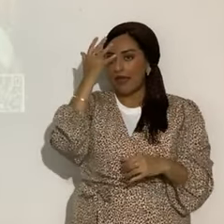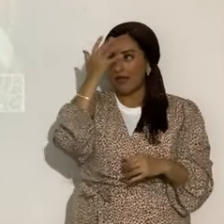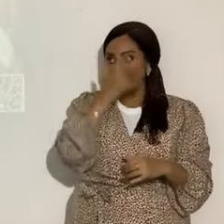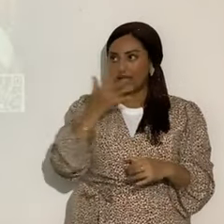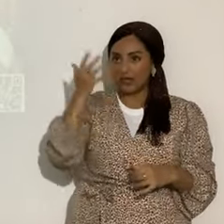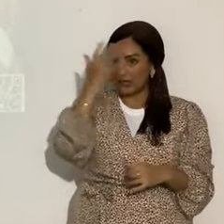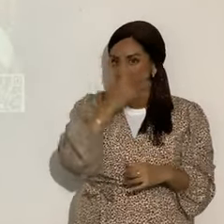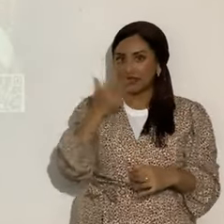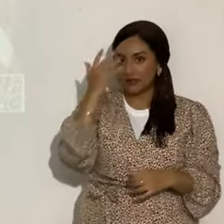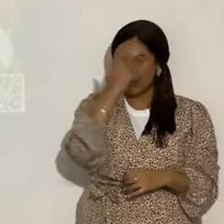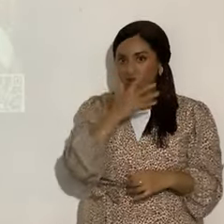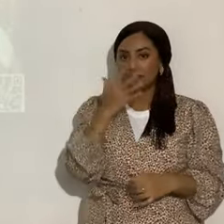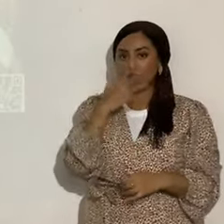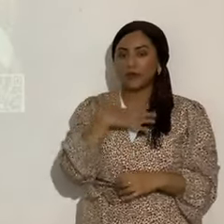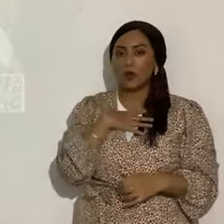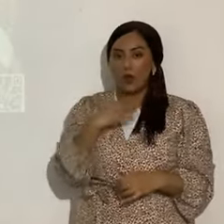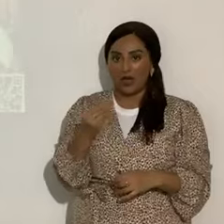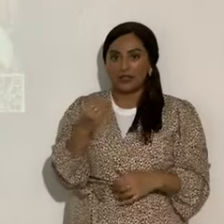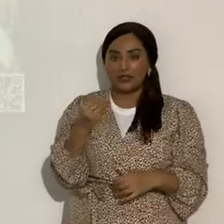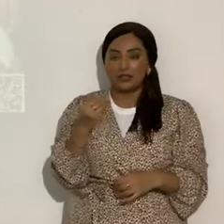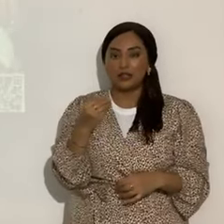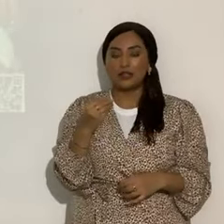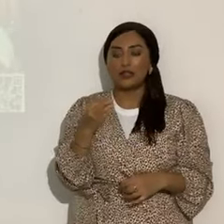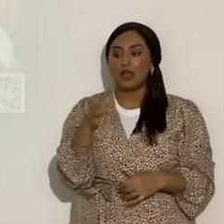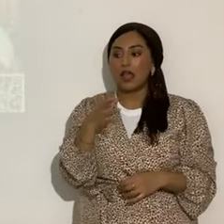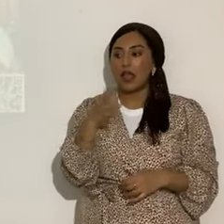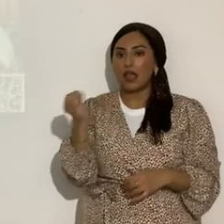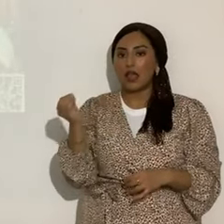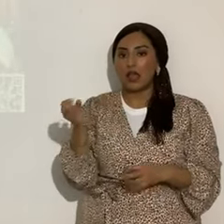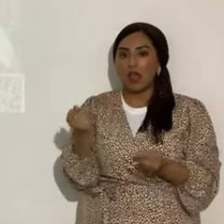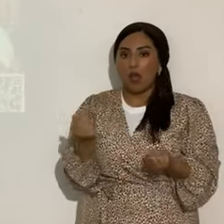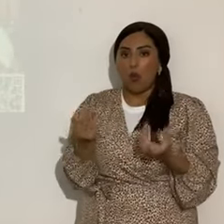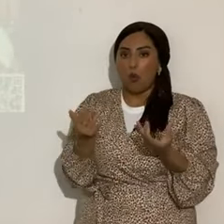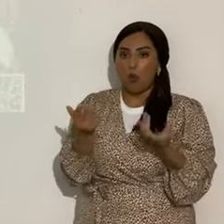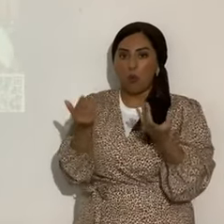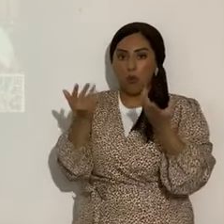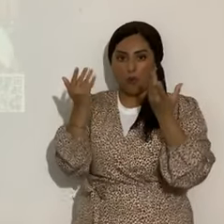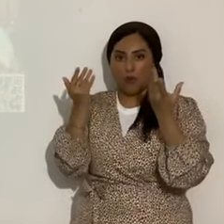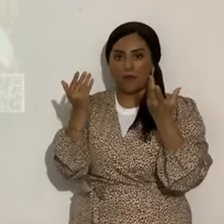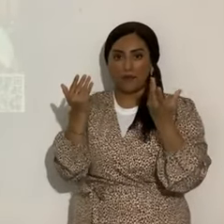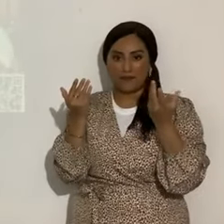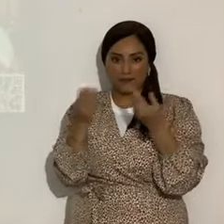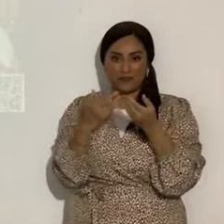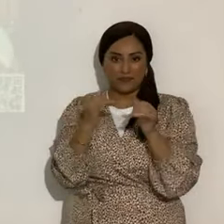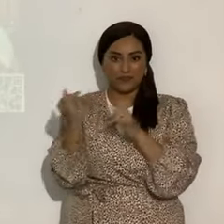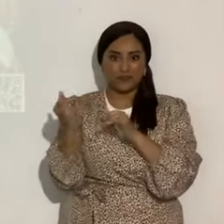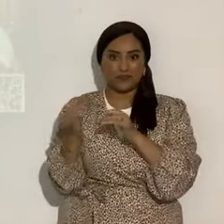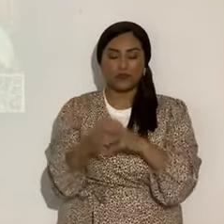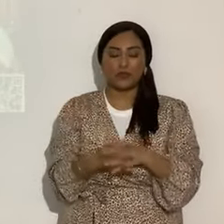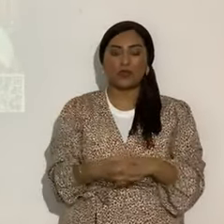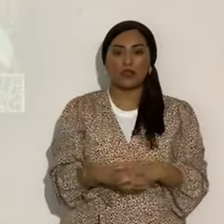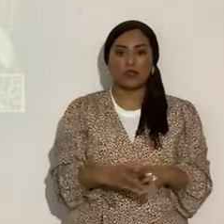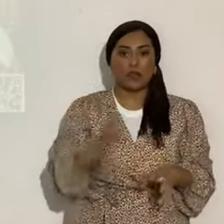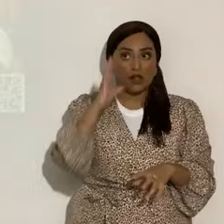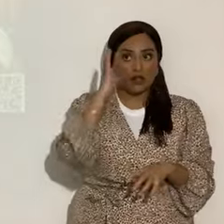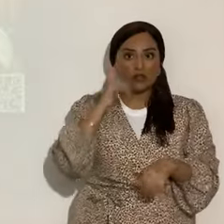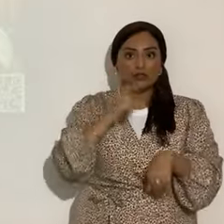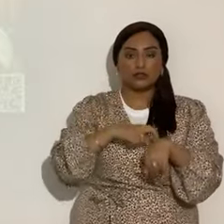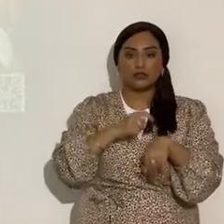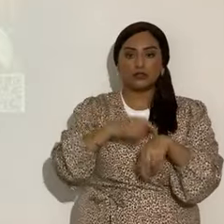todo alrededor blanco y hirviendo. Eran representados así. En la época de Jeremías. No estoy diciendo